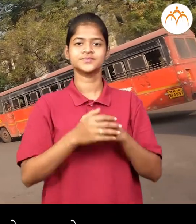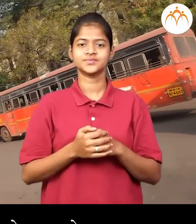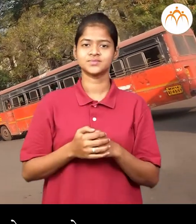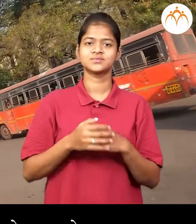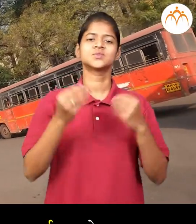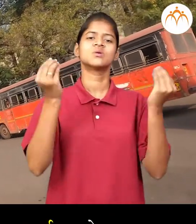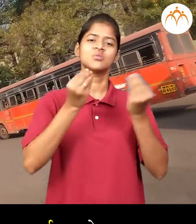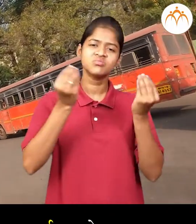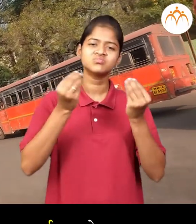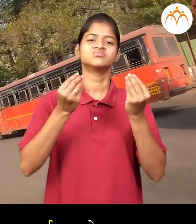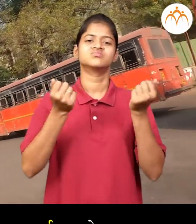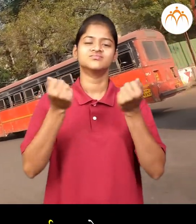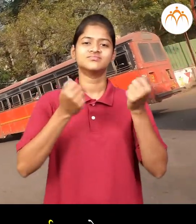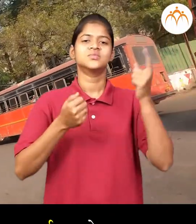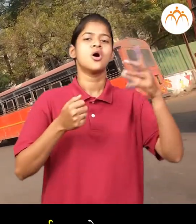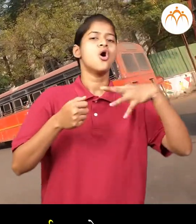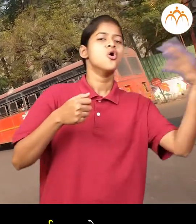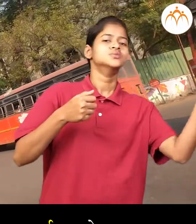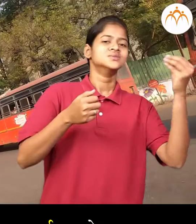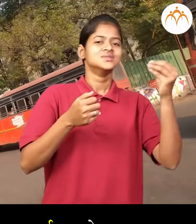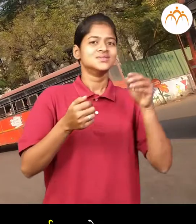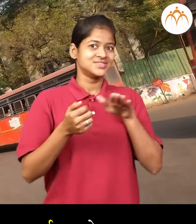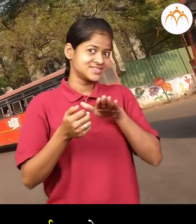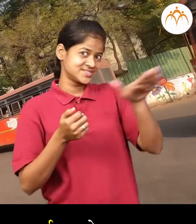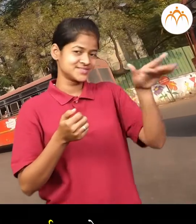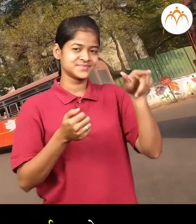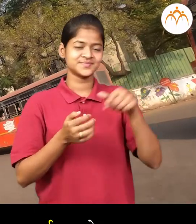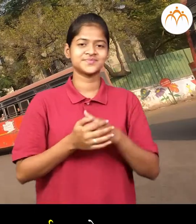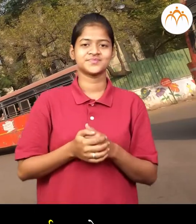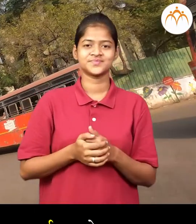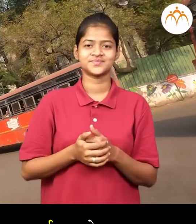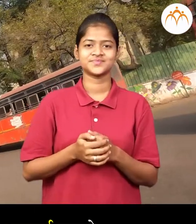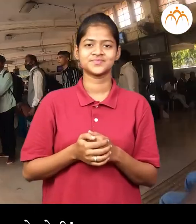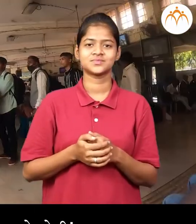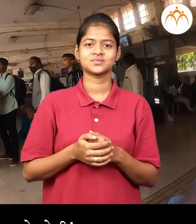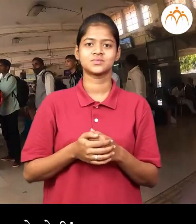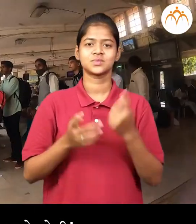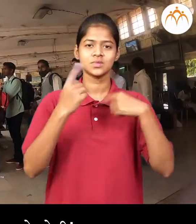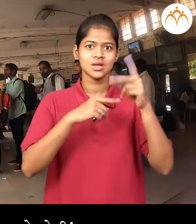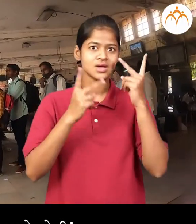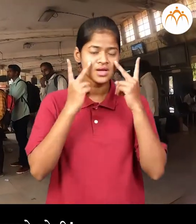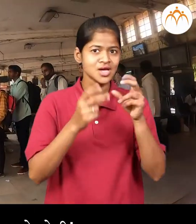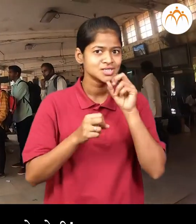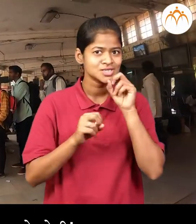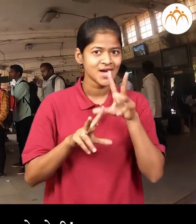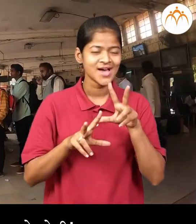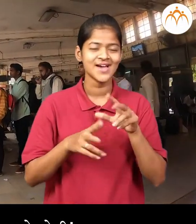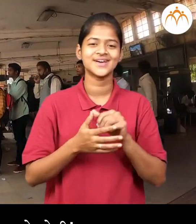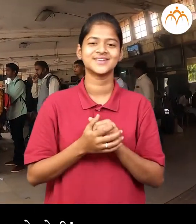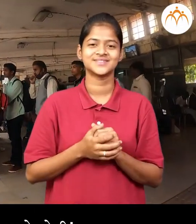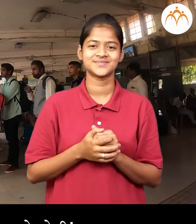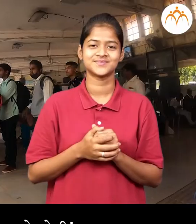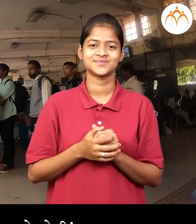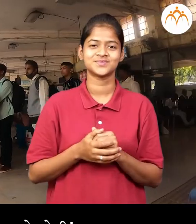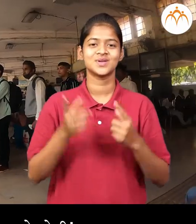होतिया सुमेद ला एउड़या बस बगुन आश्चरेवाटल बस स्थानकावर के उड़ी